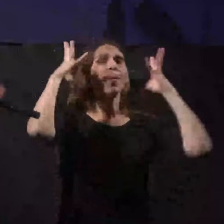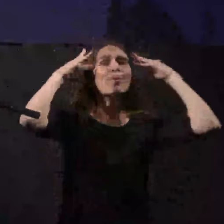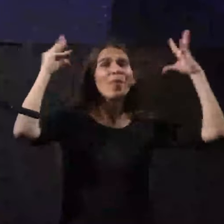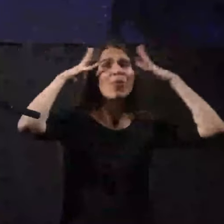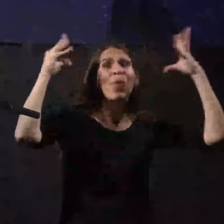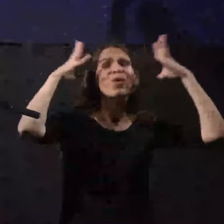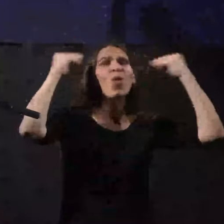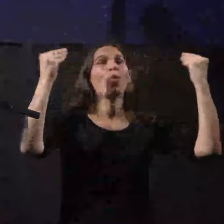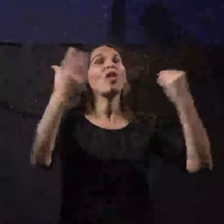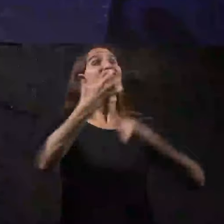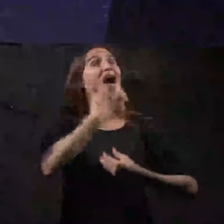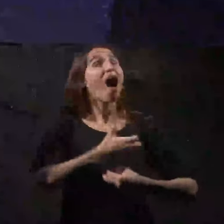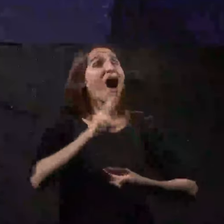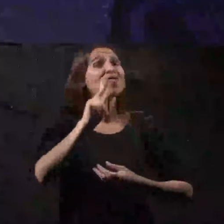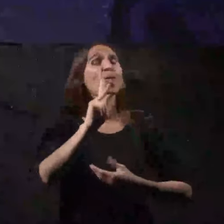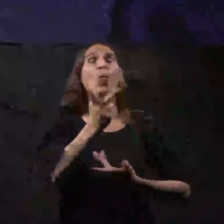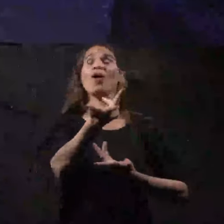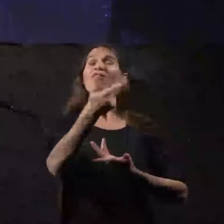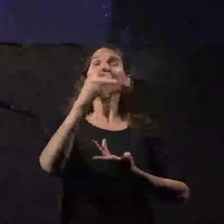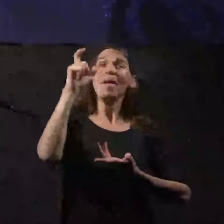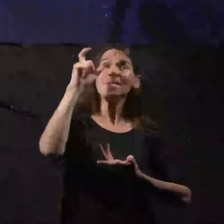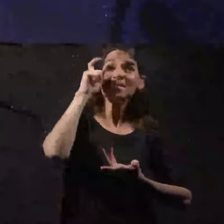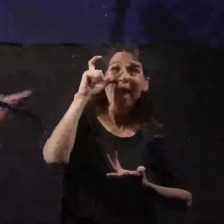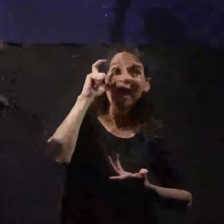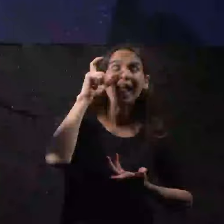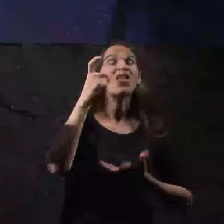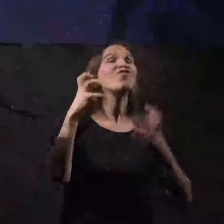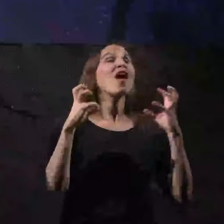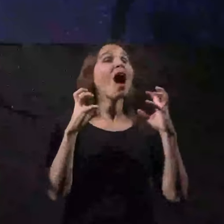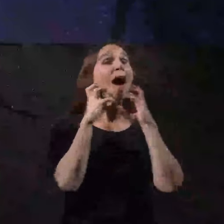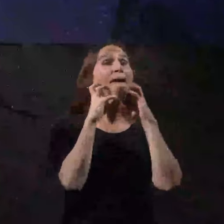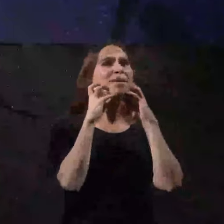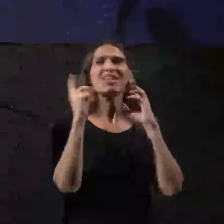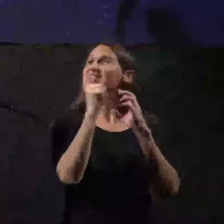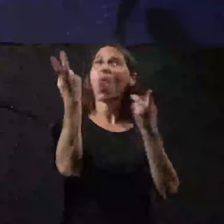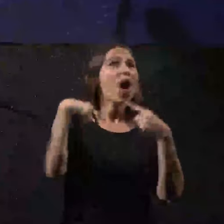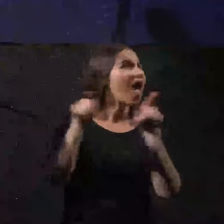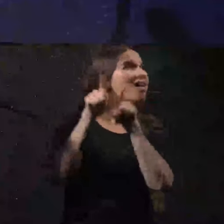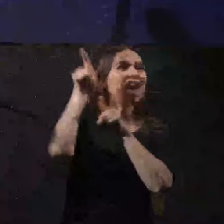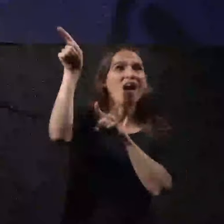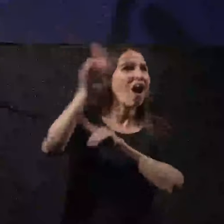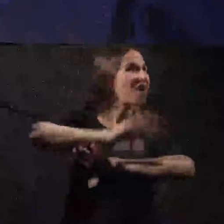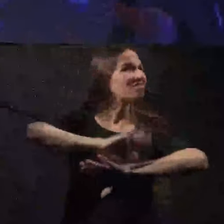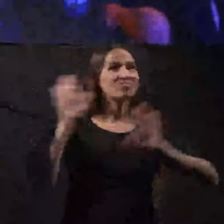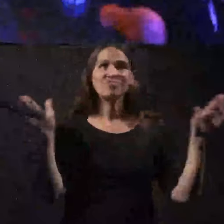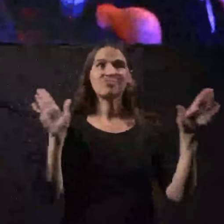וערב קוק ובגין ורבין לא הייתה ככה